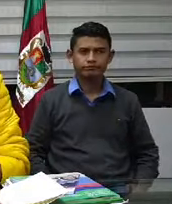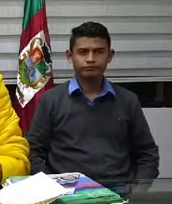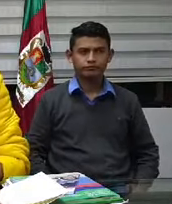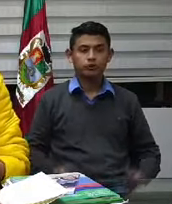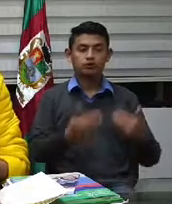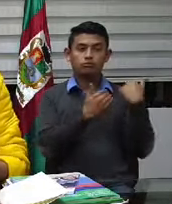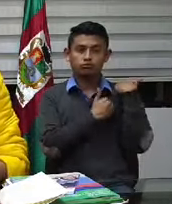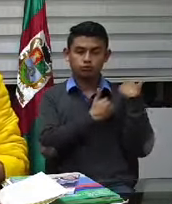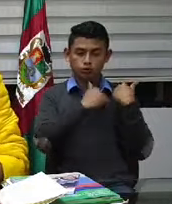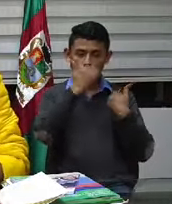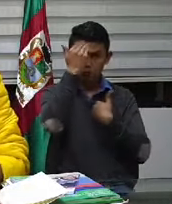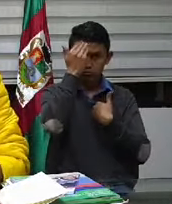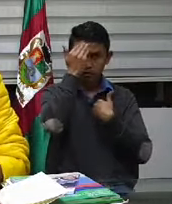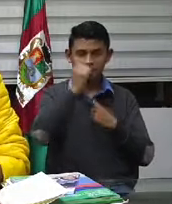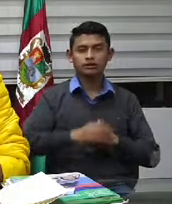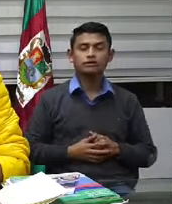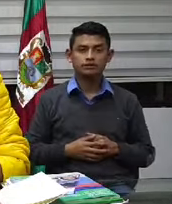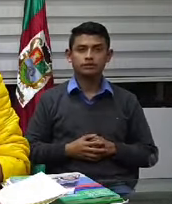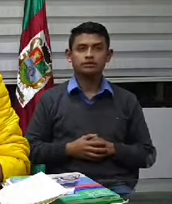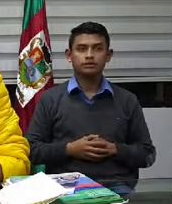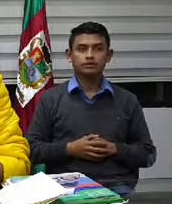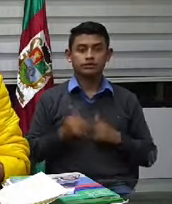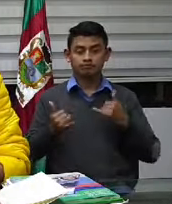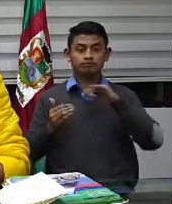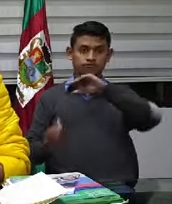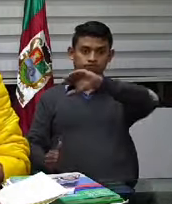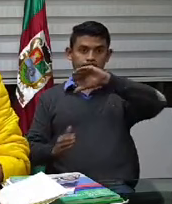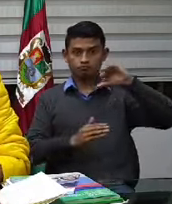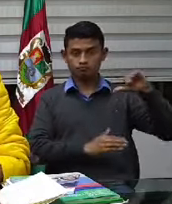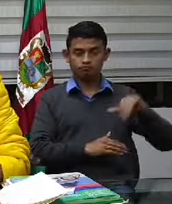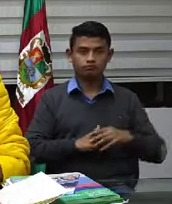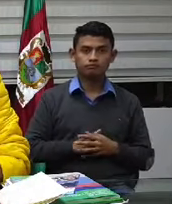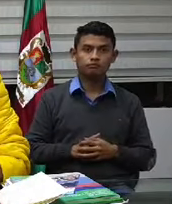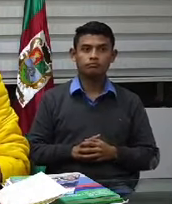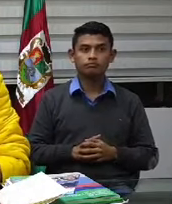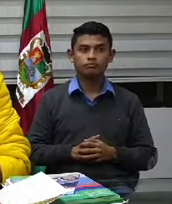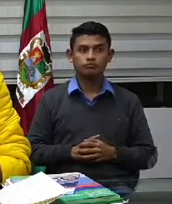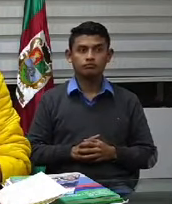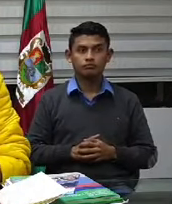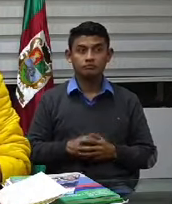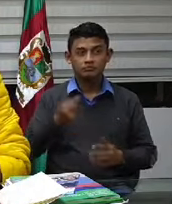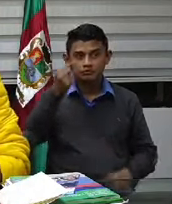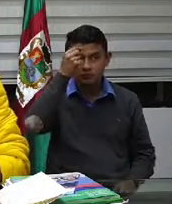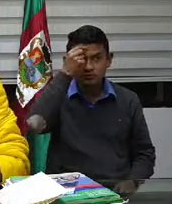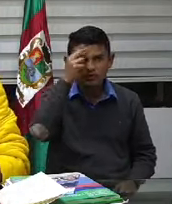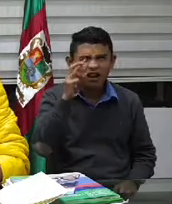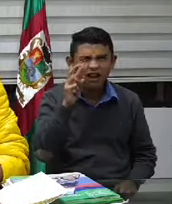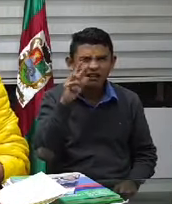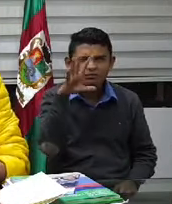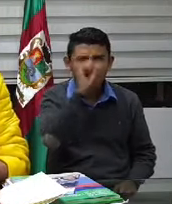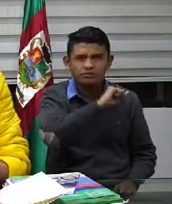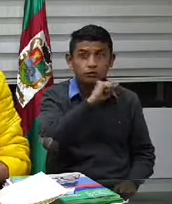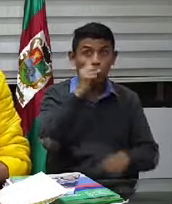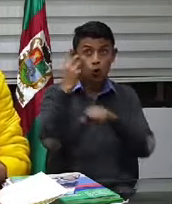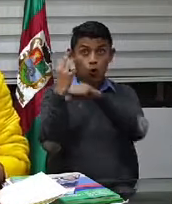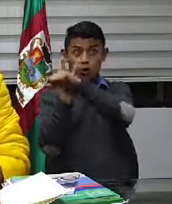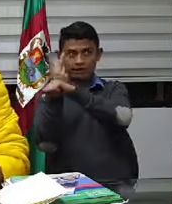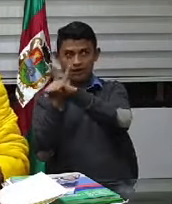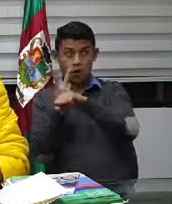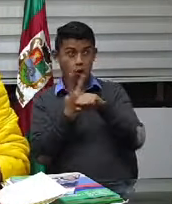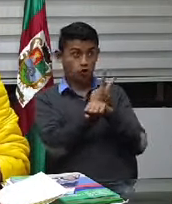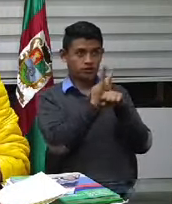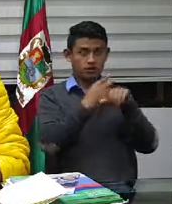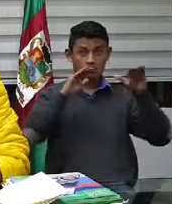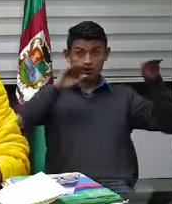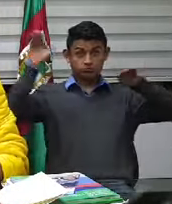habrá más rutas también más frecuencias de rutas para el transporte intermunicipal la ruta de la salud también